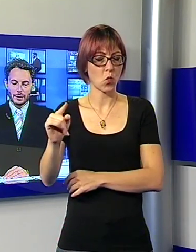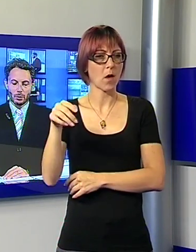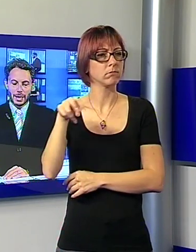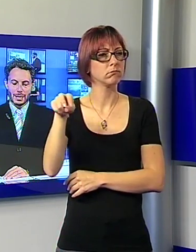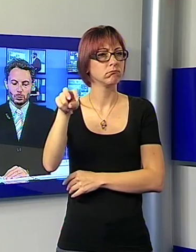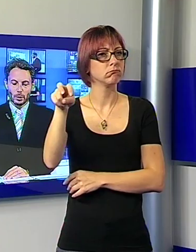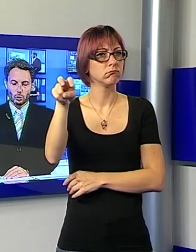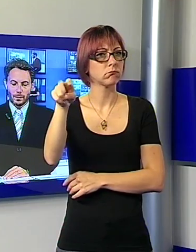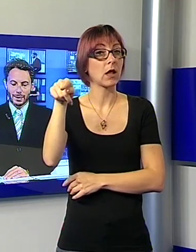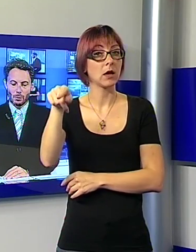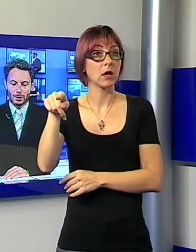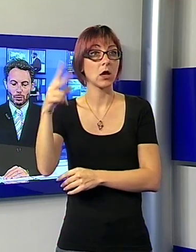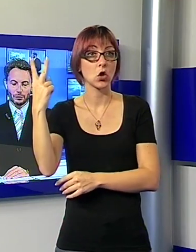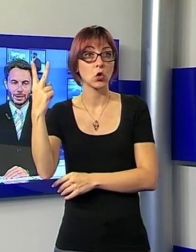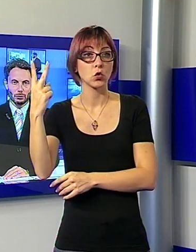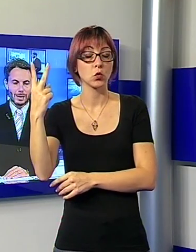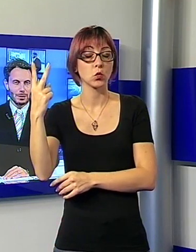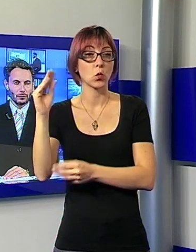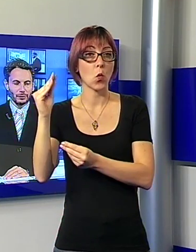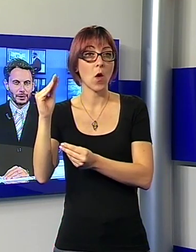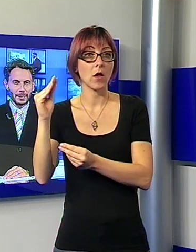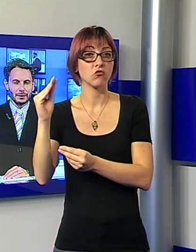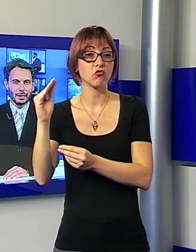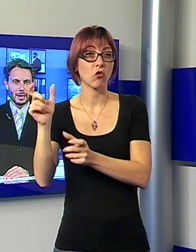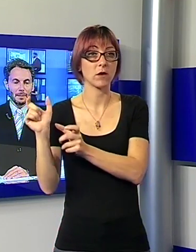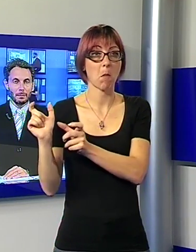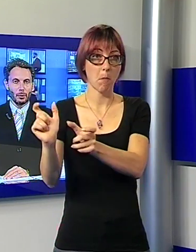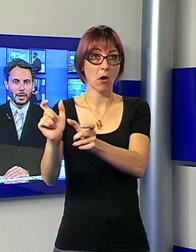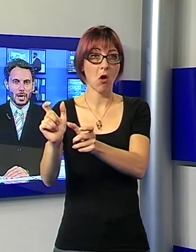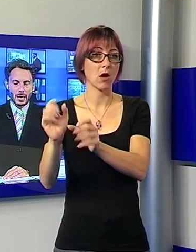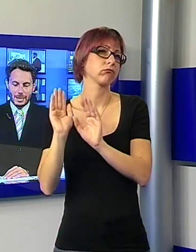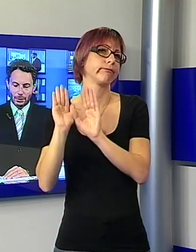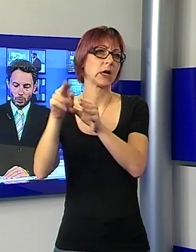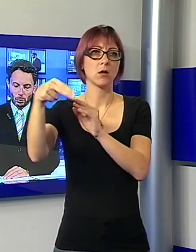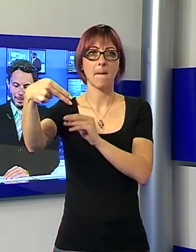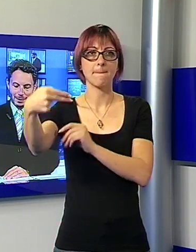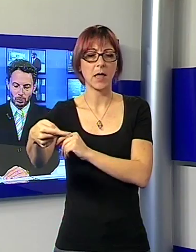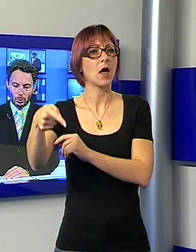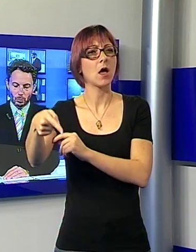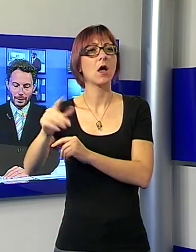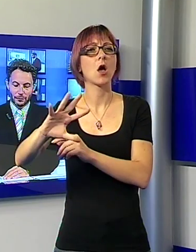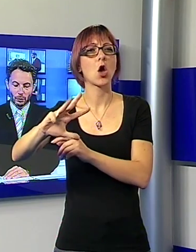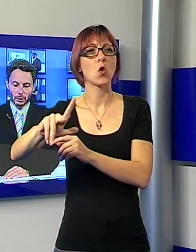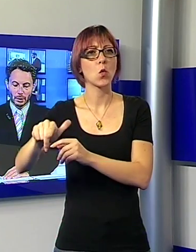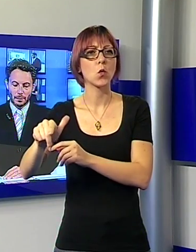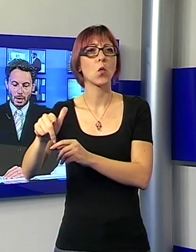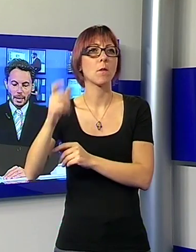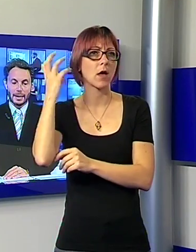Coreglia. Due giovani lo hanno strattonato, fatto cadere a terra e poi gli hanno rubato un iPhone e